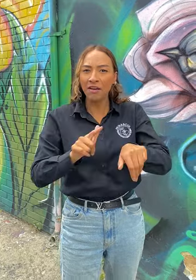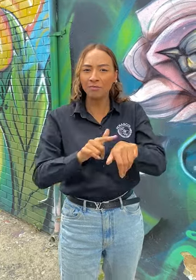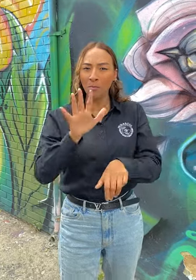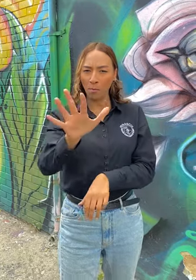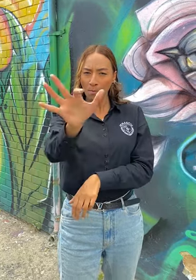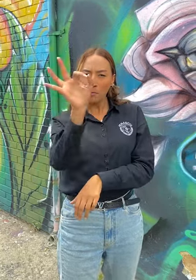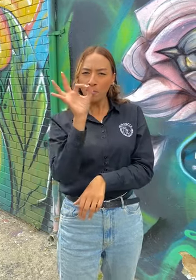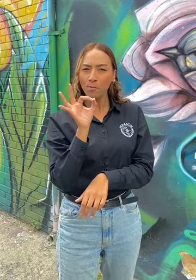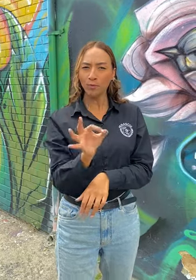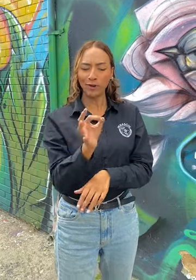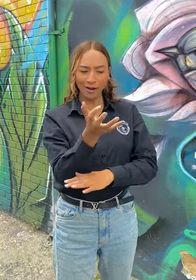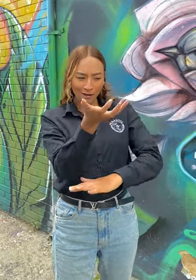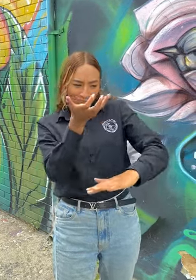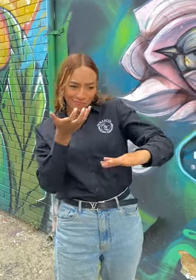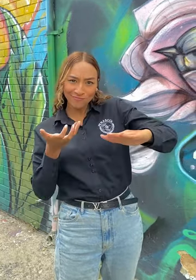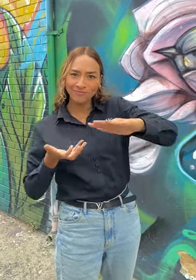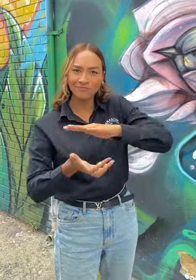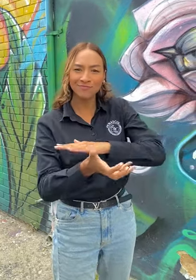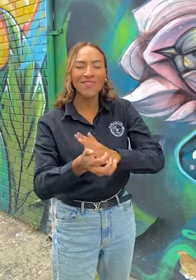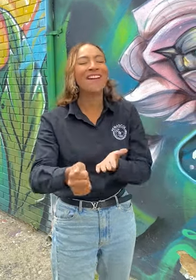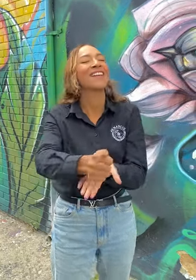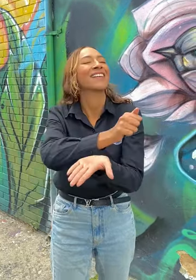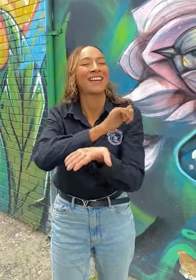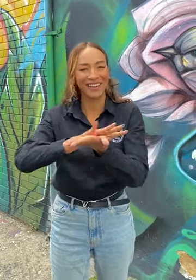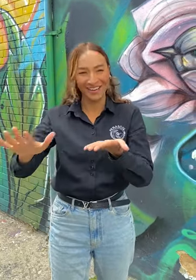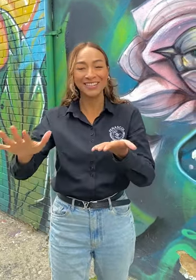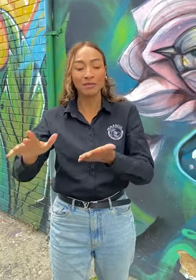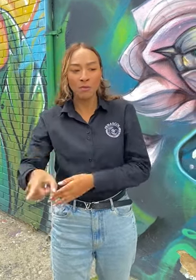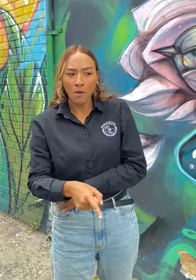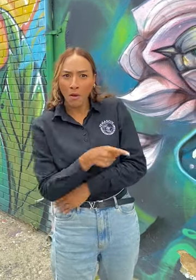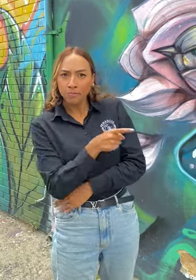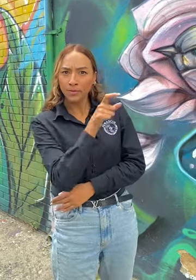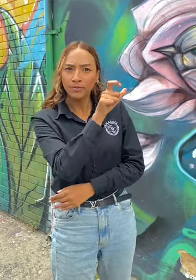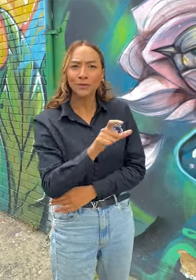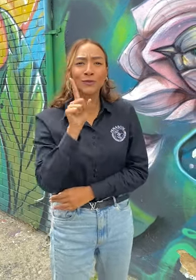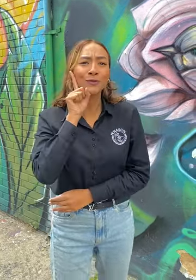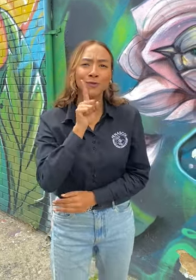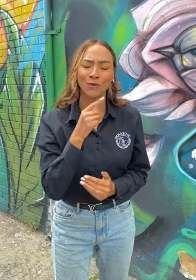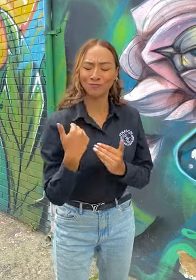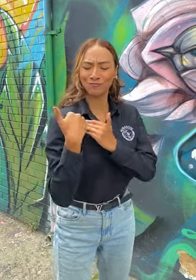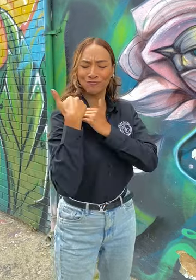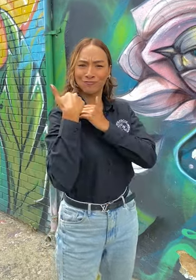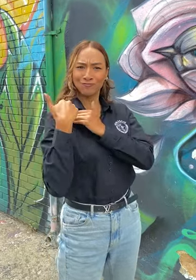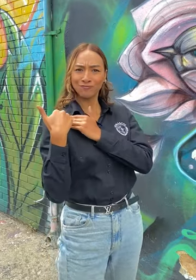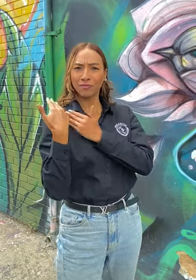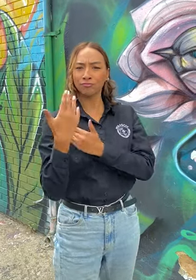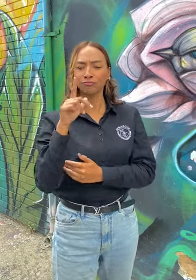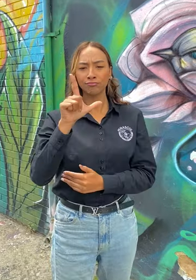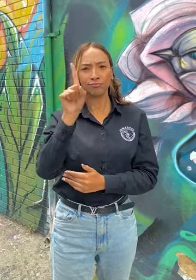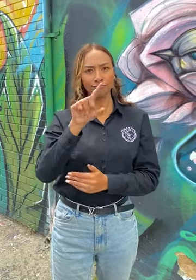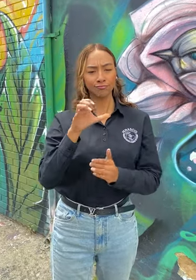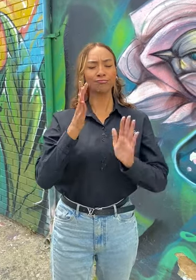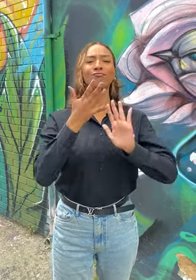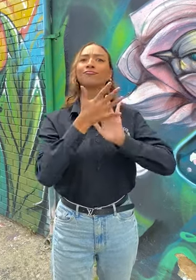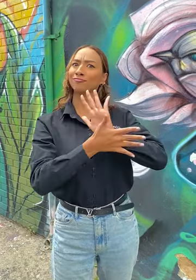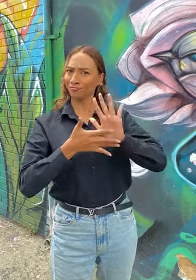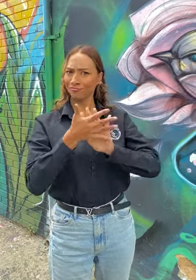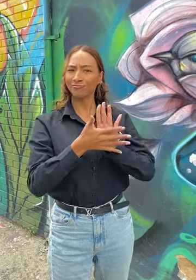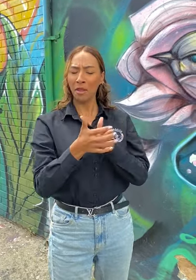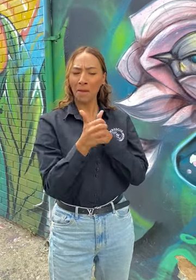5 de la tarde empiece la ruta guiada. Esta actividad es gratuita y será una persona sorda quien haga todo el recorrido en